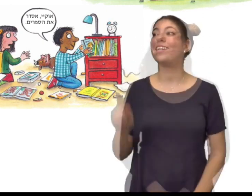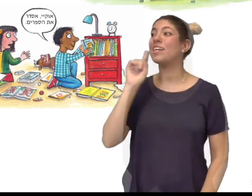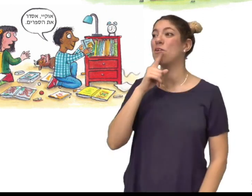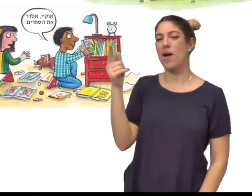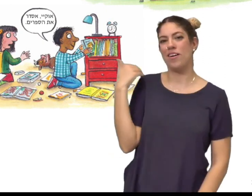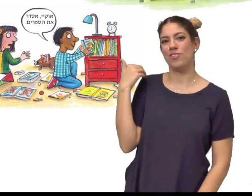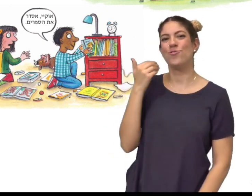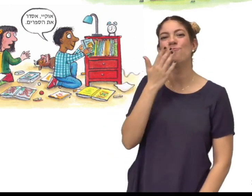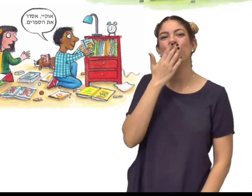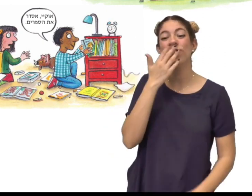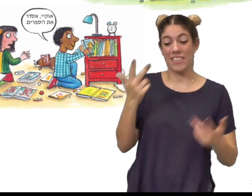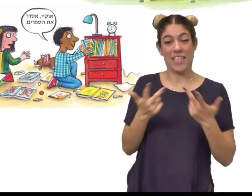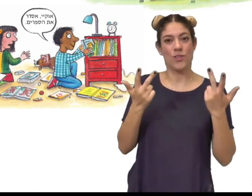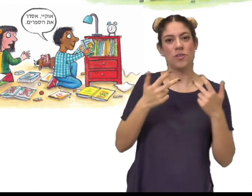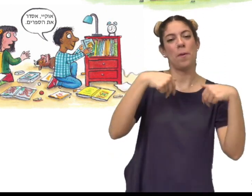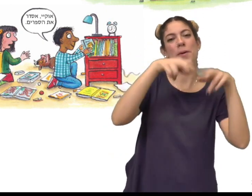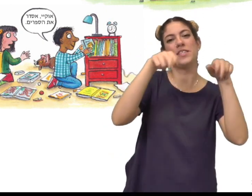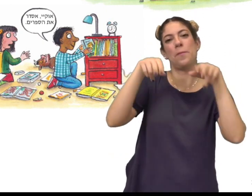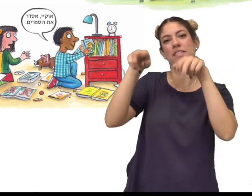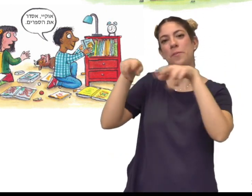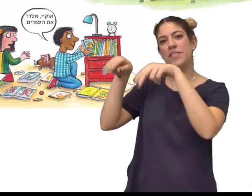אימא ביקשה מאיתנו לסדר את הצעצועים במקום.